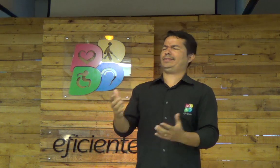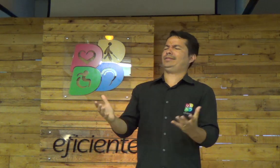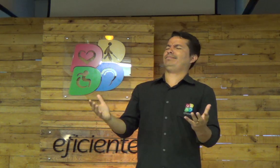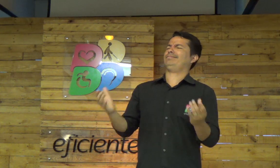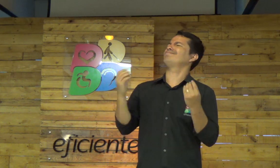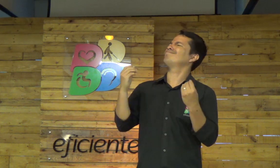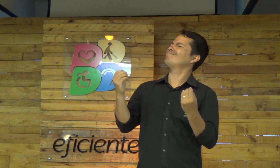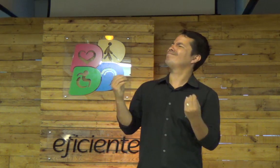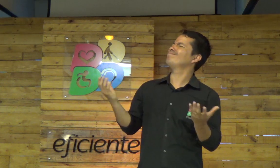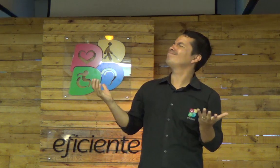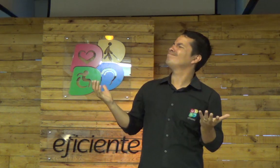a ofertas, não dizemos.